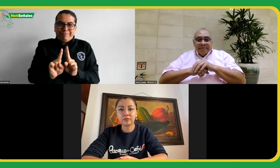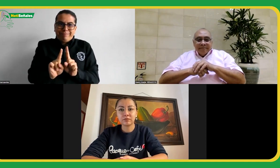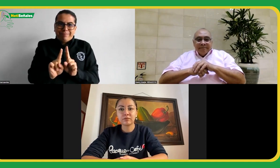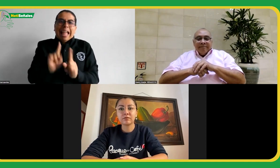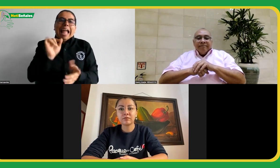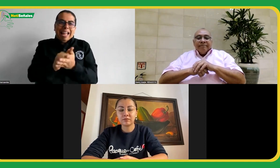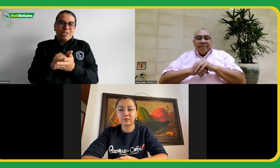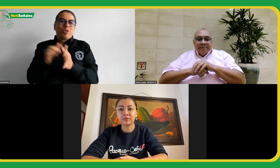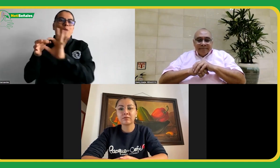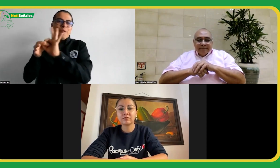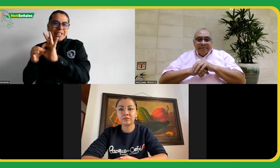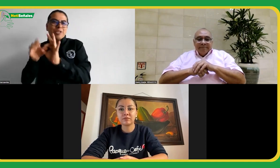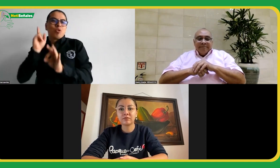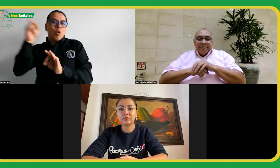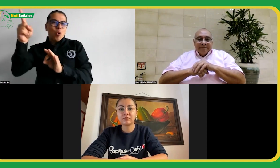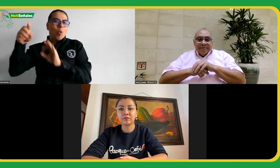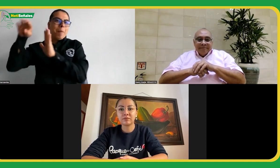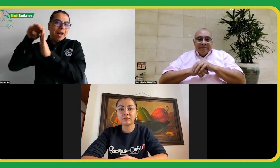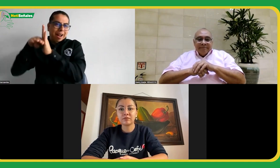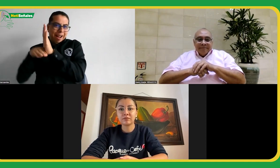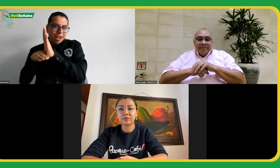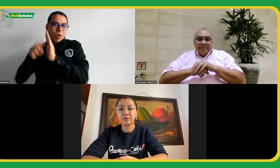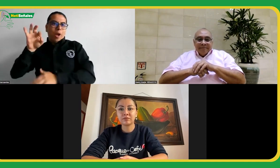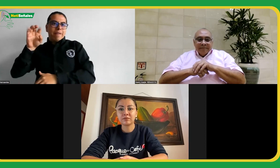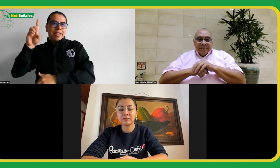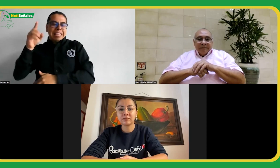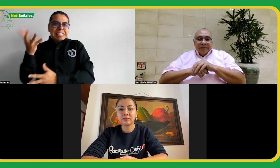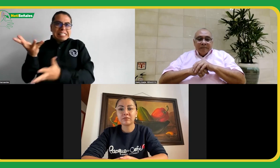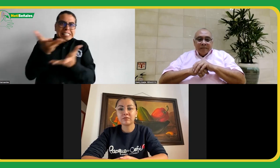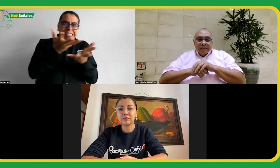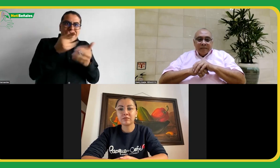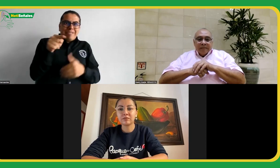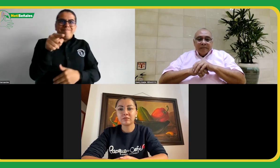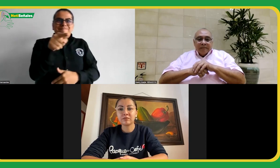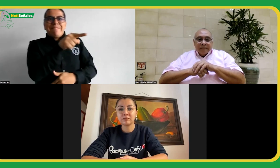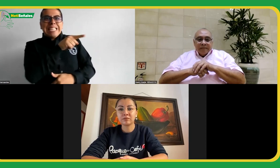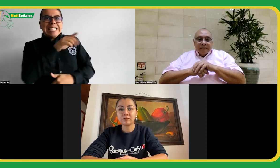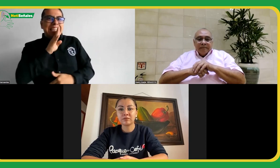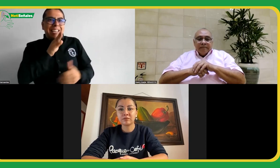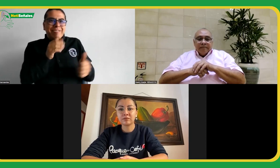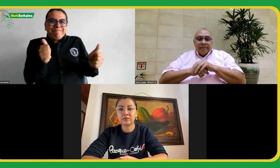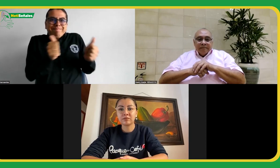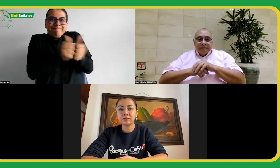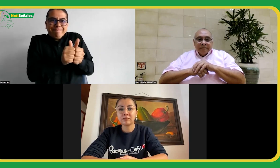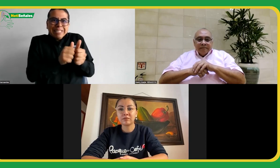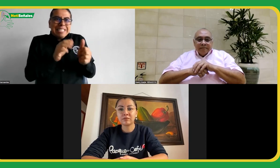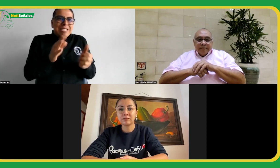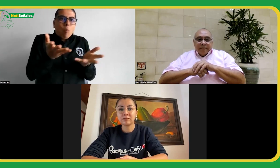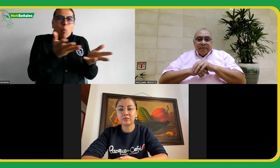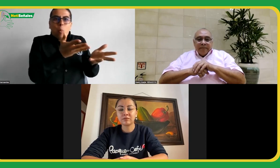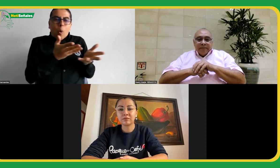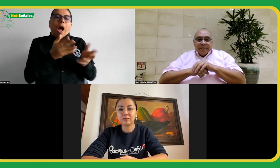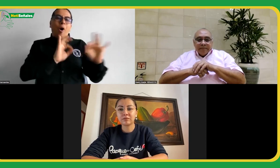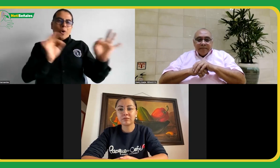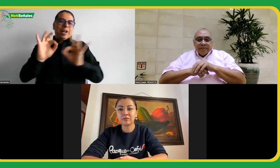delegados debían tener un solo usuario en Zoom. Entonces, FENASCOL, en busca de organizar que sus